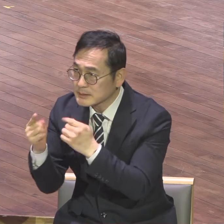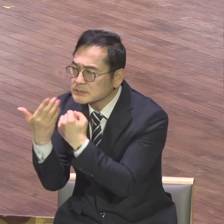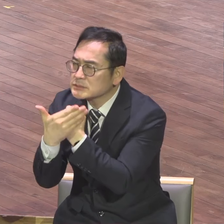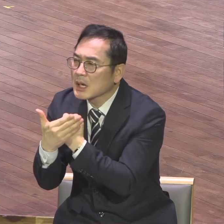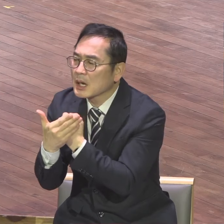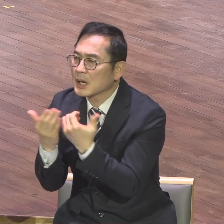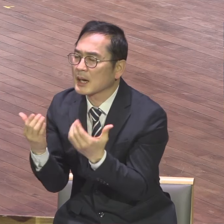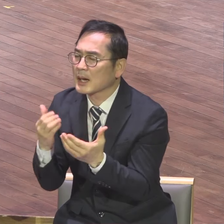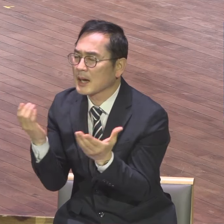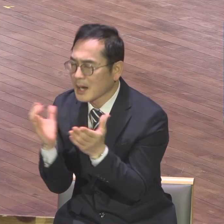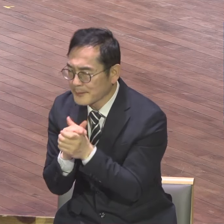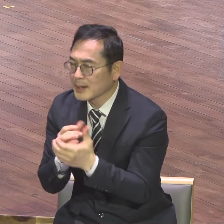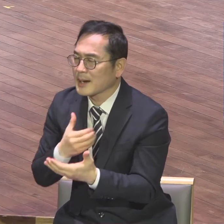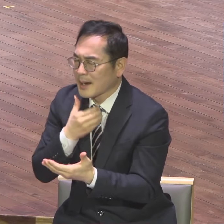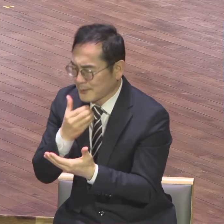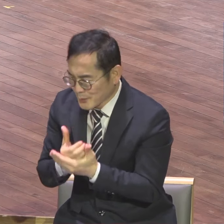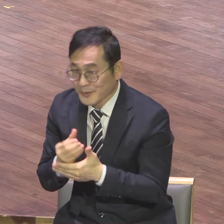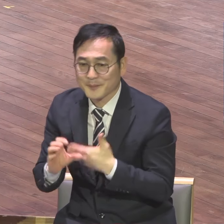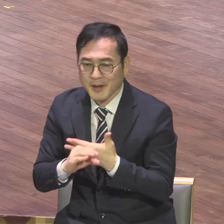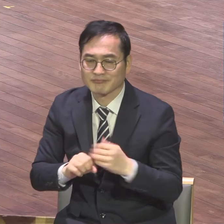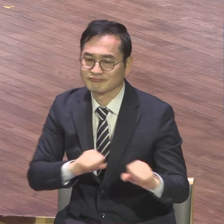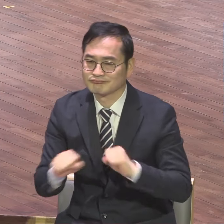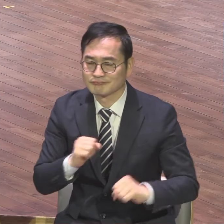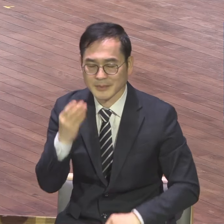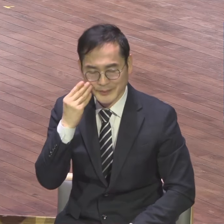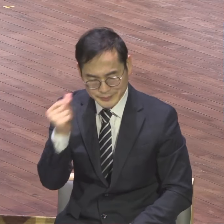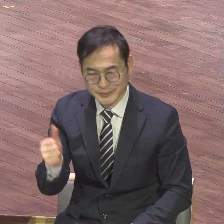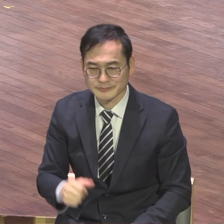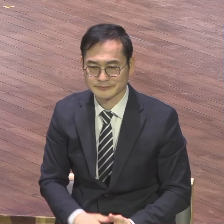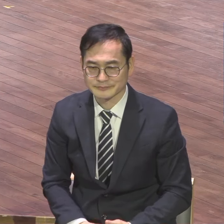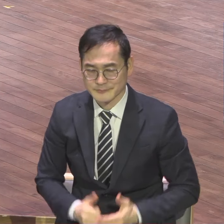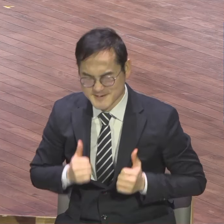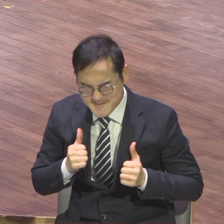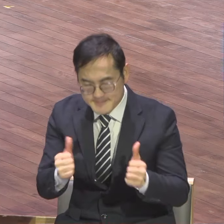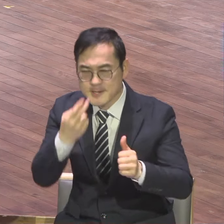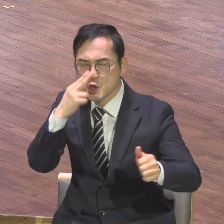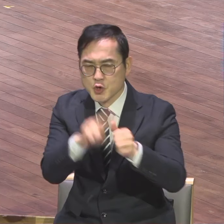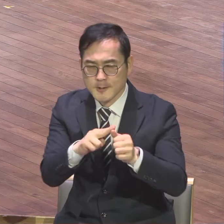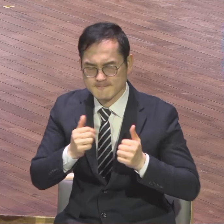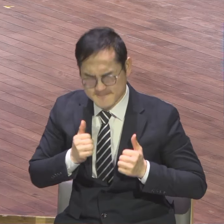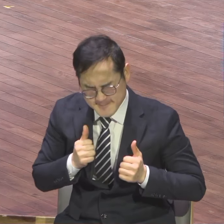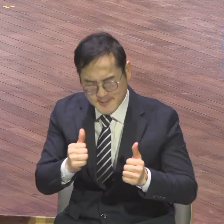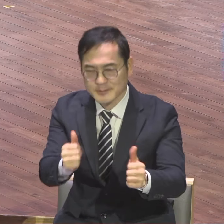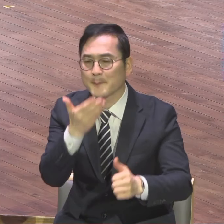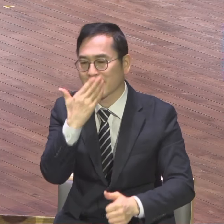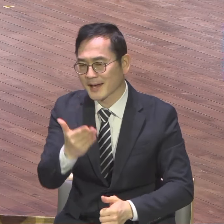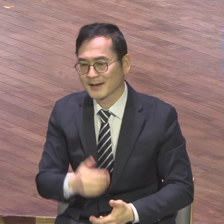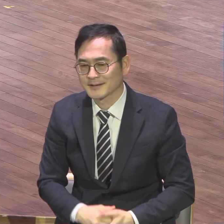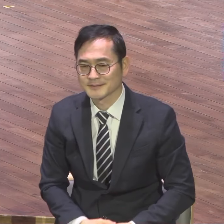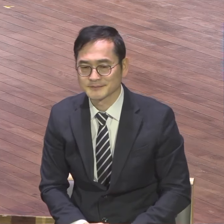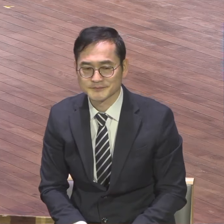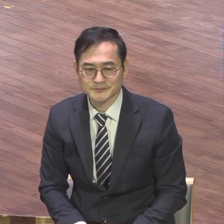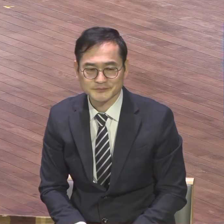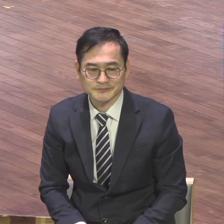사이기 쉬워. 은혜를 받으니까 그냥 뭐든지 간에 뭐든지 다 쉽게 쉽게 다